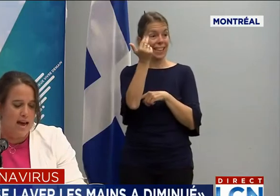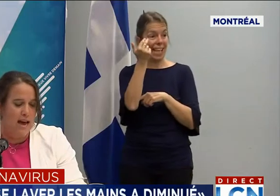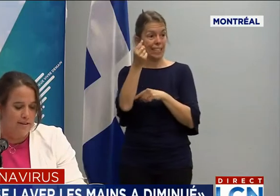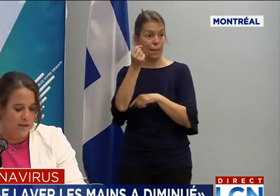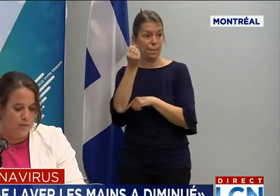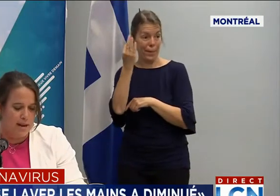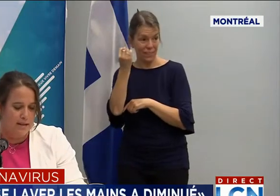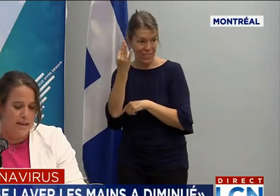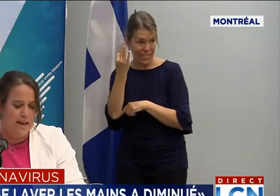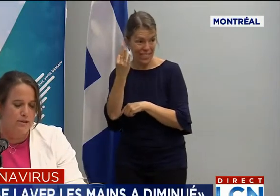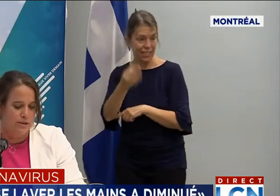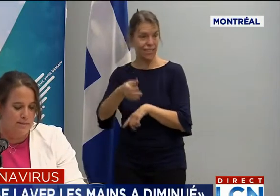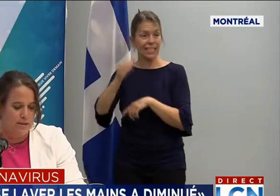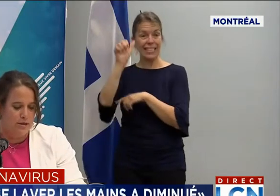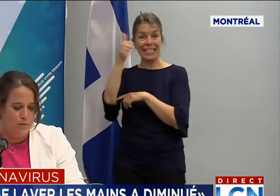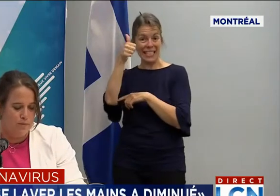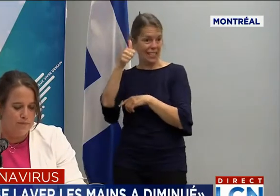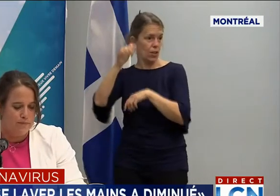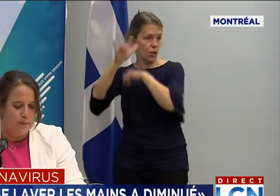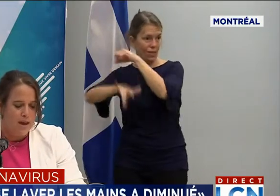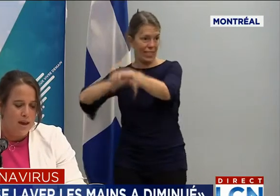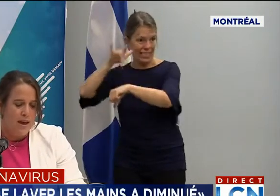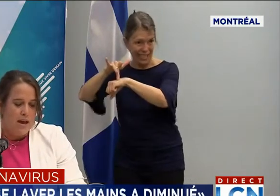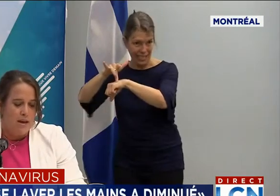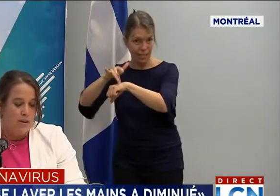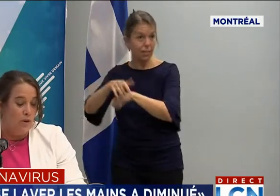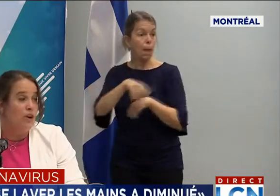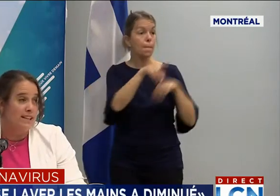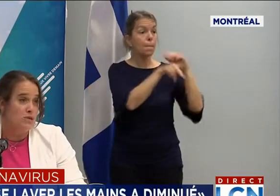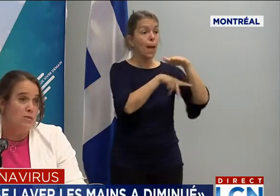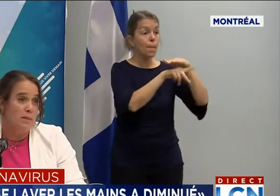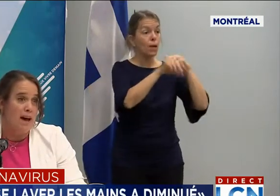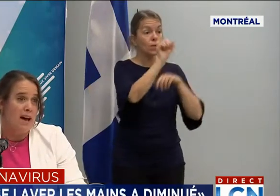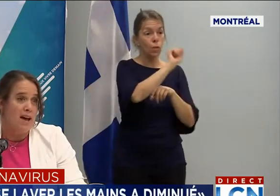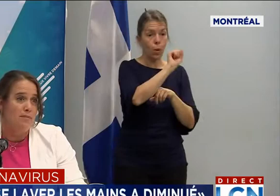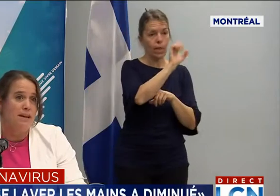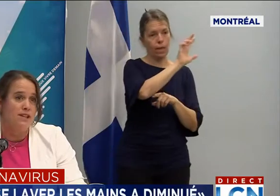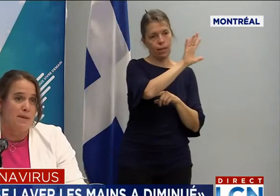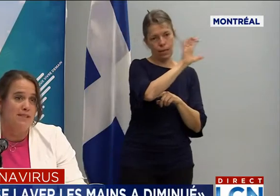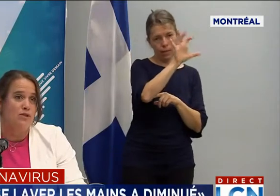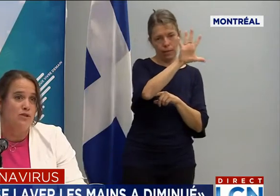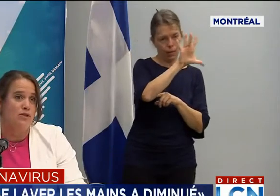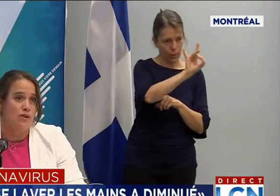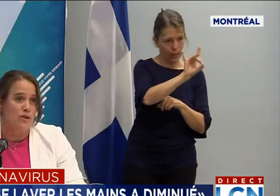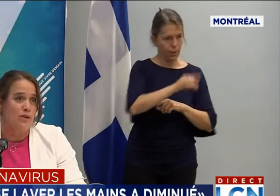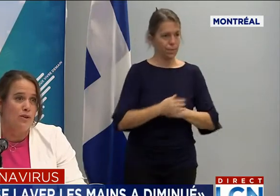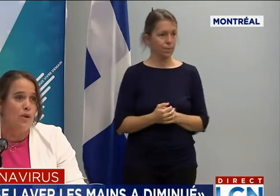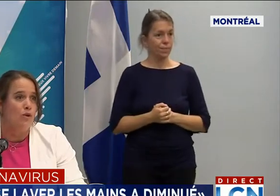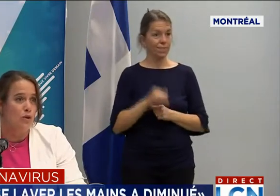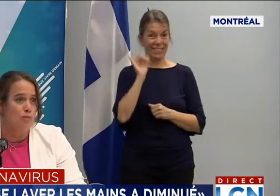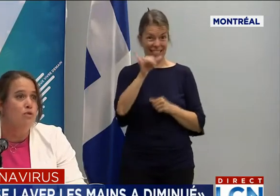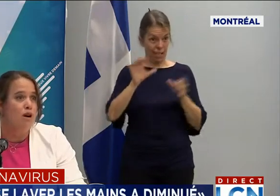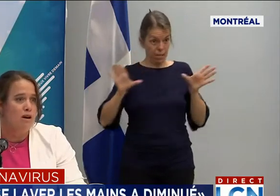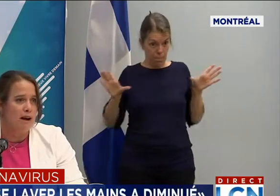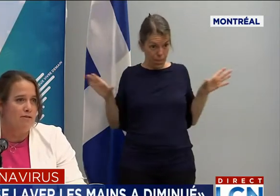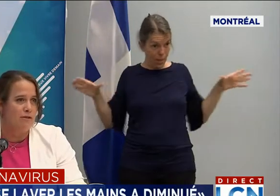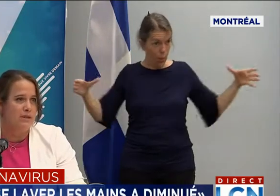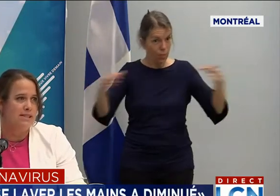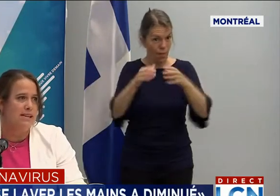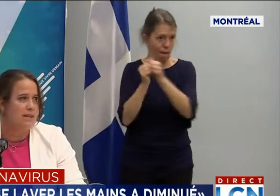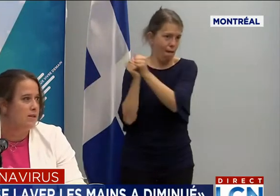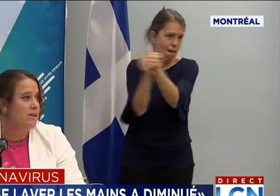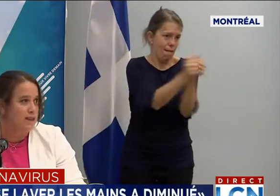rentrée scolaire avec nos partenaires de ces milieux. Donc, le réseau se prépare, mais je pense qu'on ne pourra